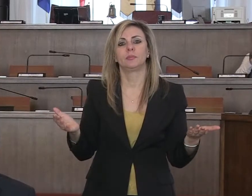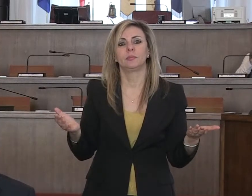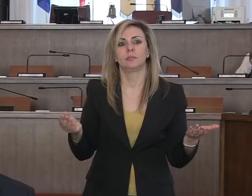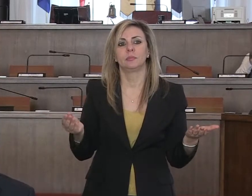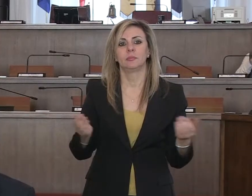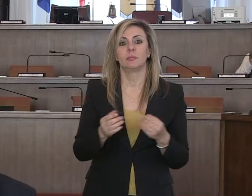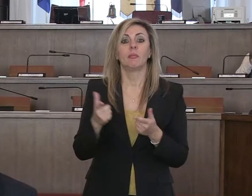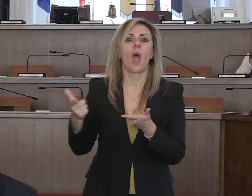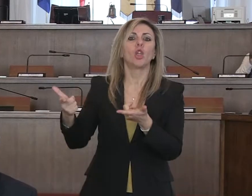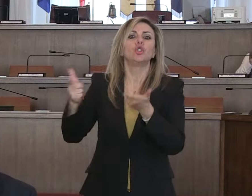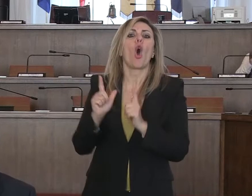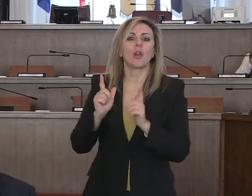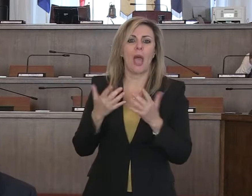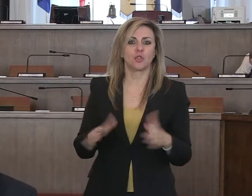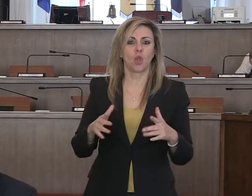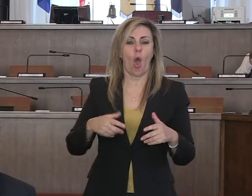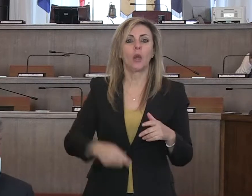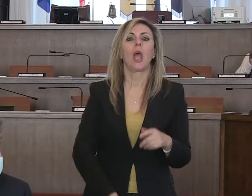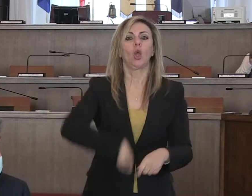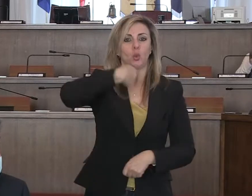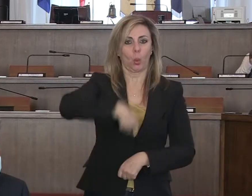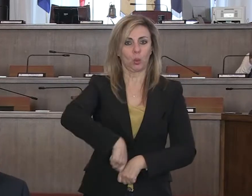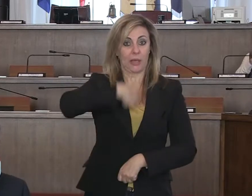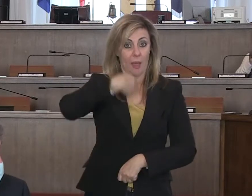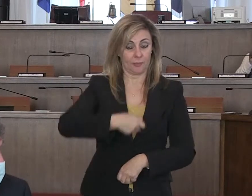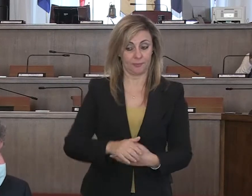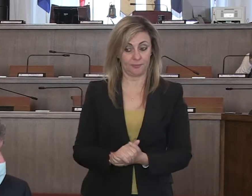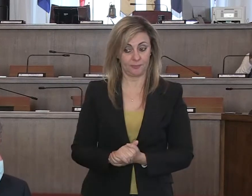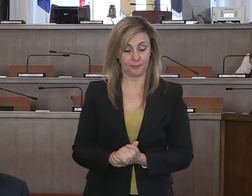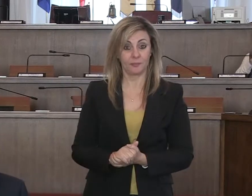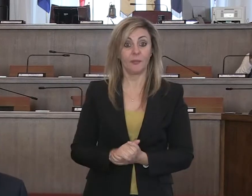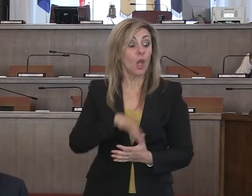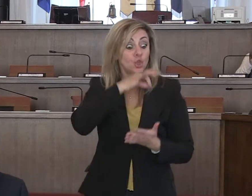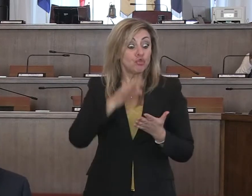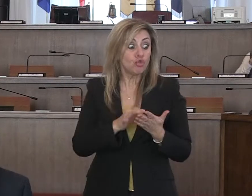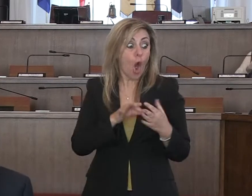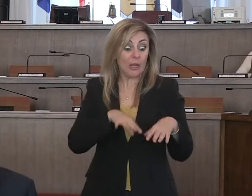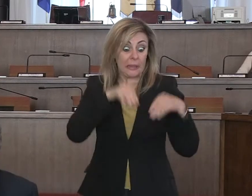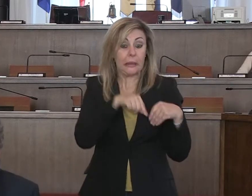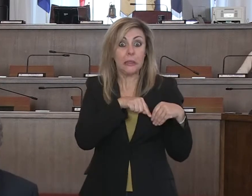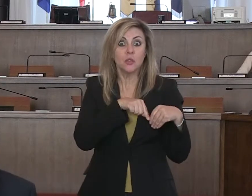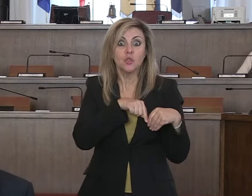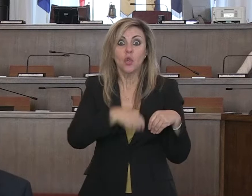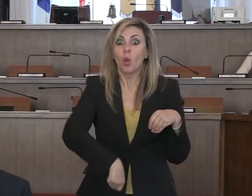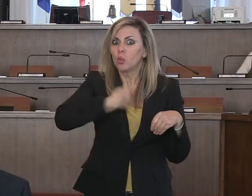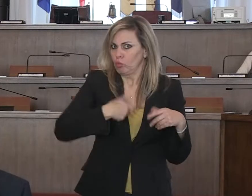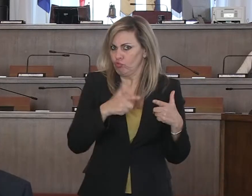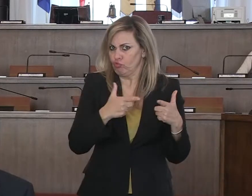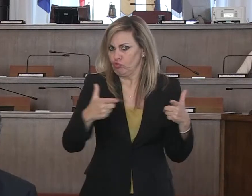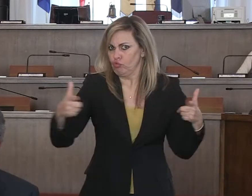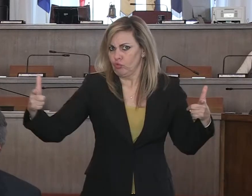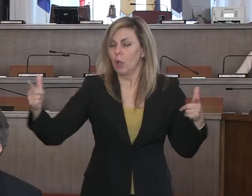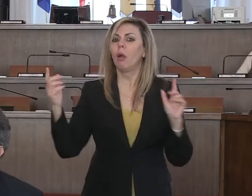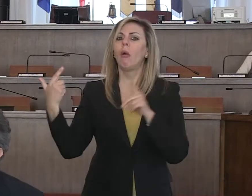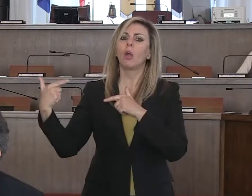donato le tute che nei primissimi giorni non ce n'erano scorte sufficienti e c'era